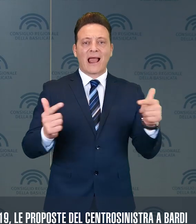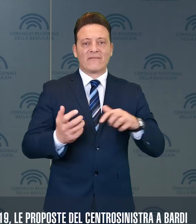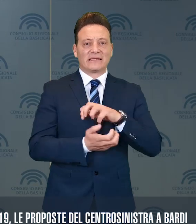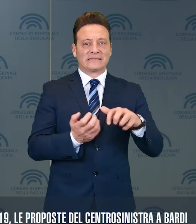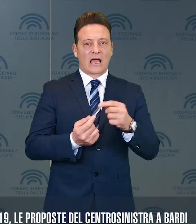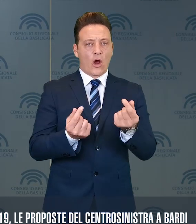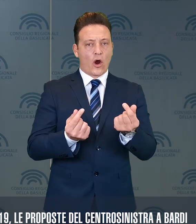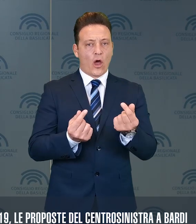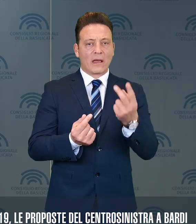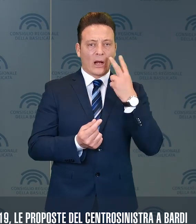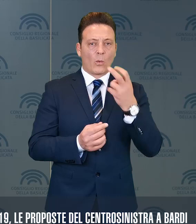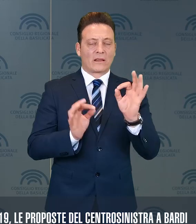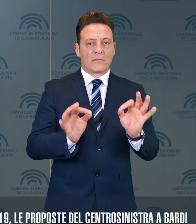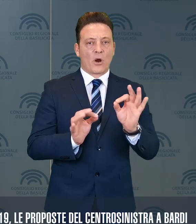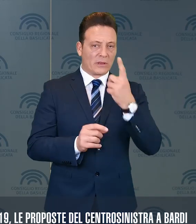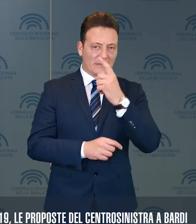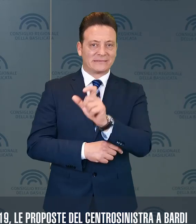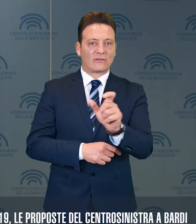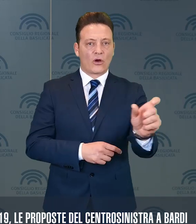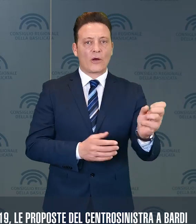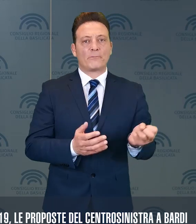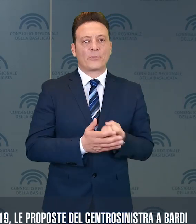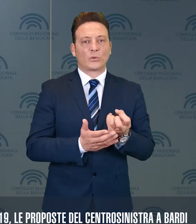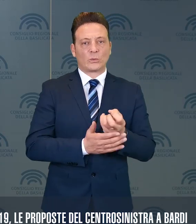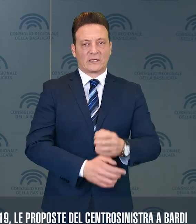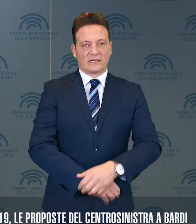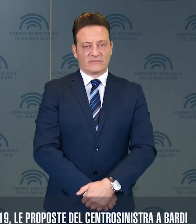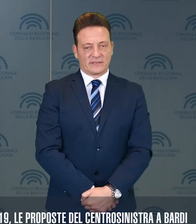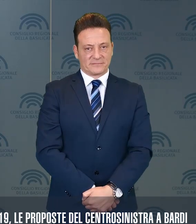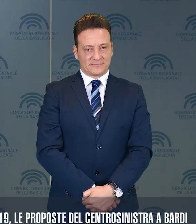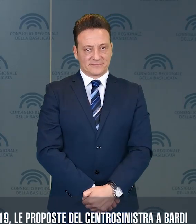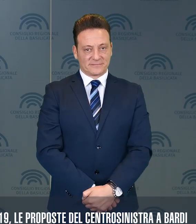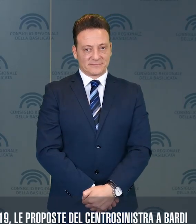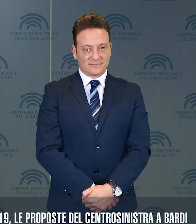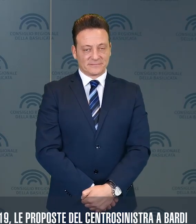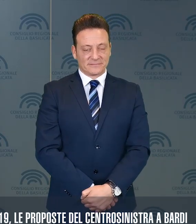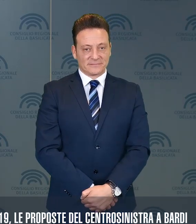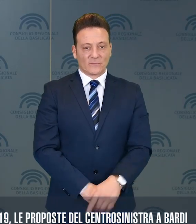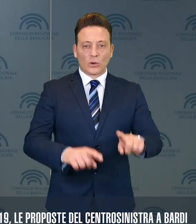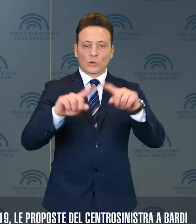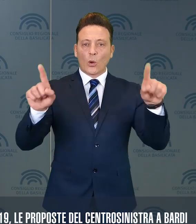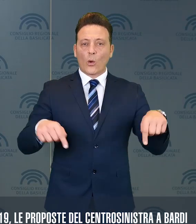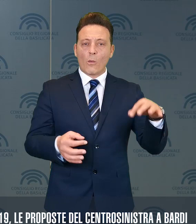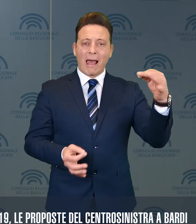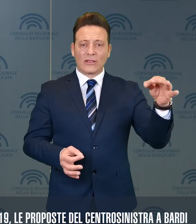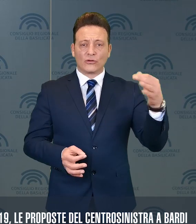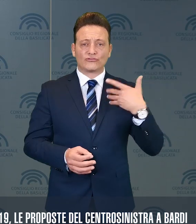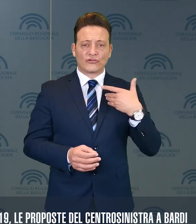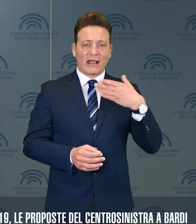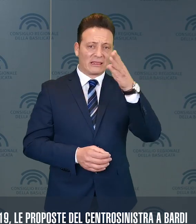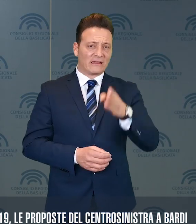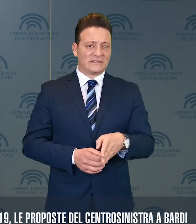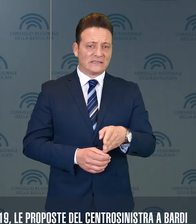economica che sta riguardando i settori produttivi della Basilicata. Il documento è diviso in settori